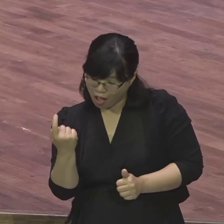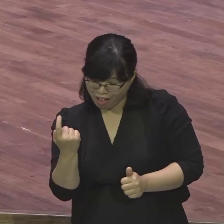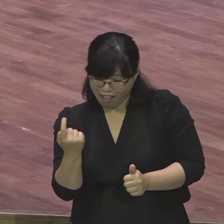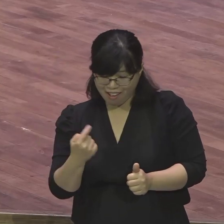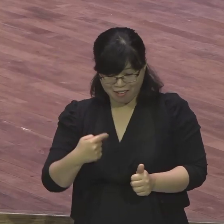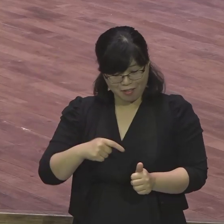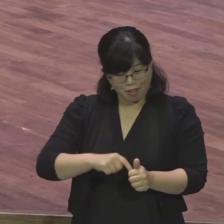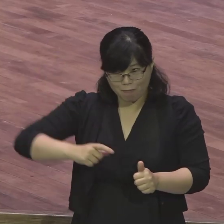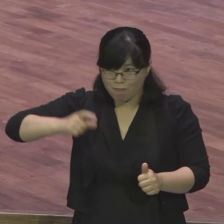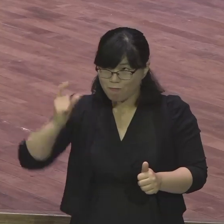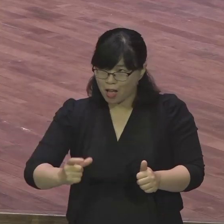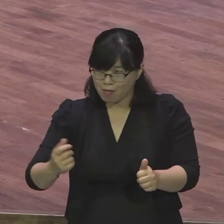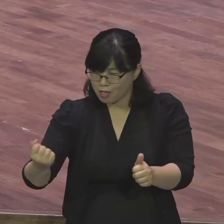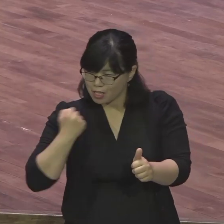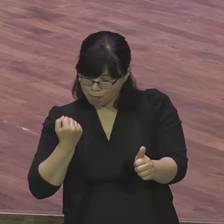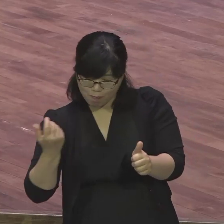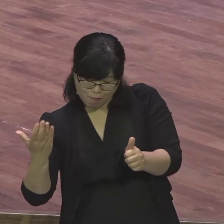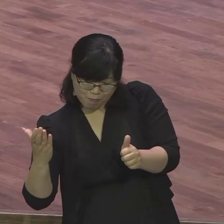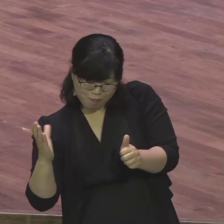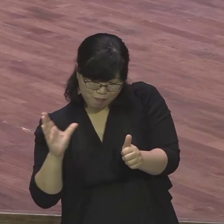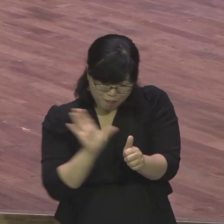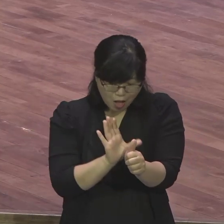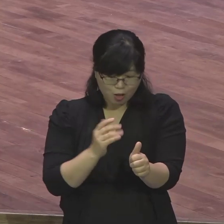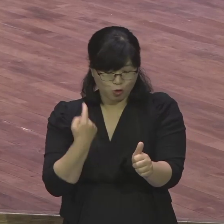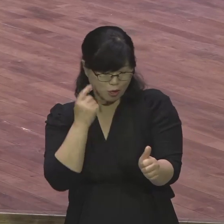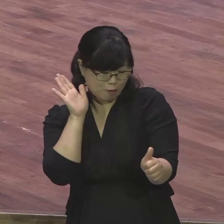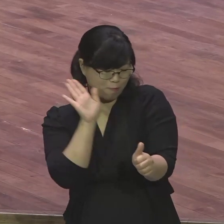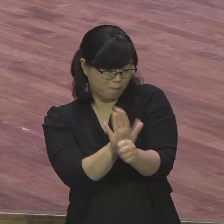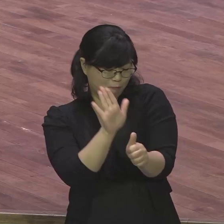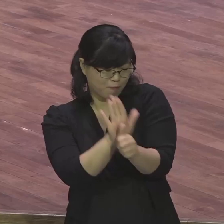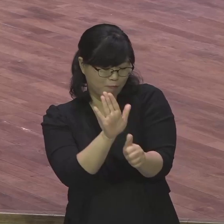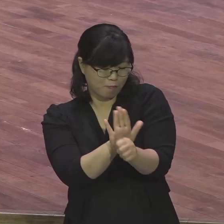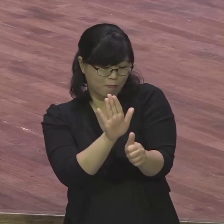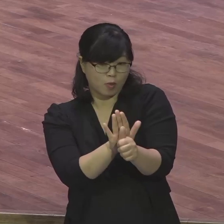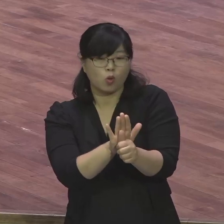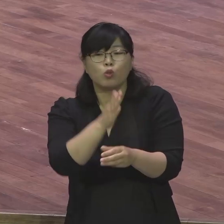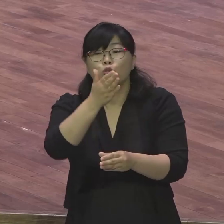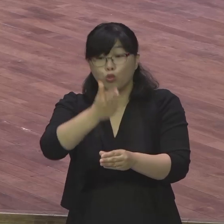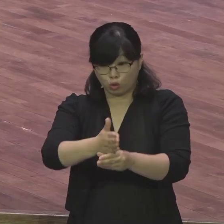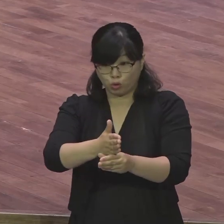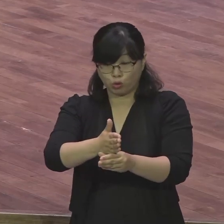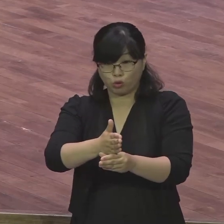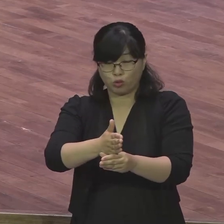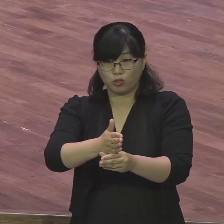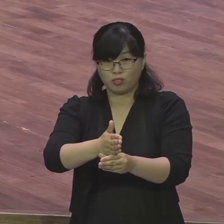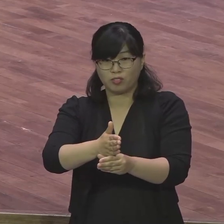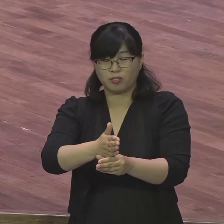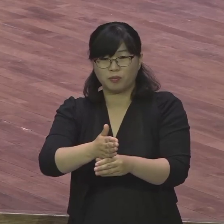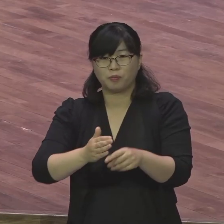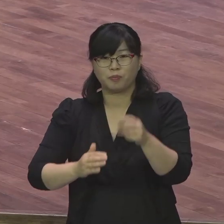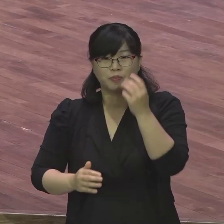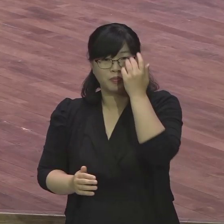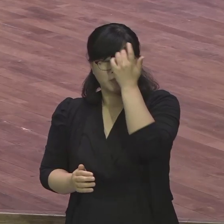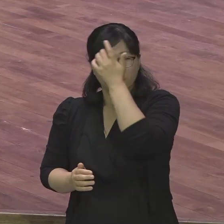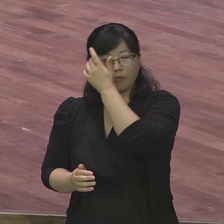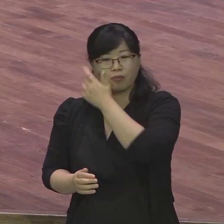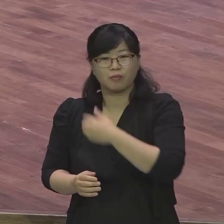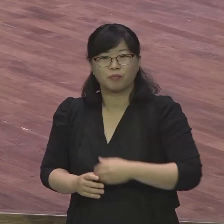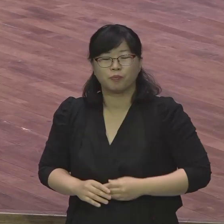생활을 하는데 그래서 성도는요 이런 뭐 불신자처럼 막 그냥 이런 거 없어요 희도권에 뭐 울었다고 그런 거 없어요